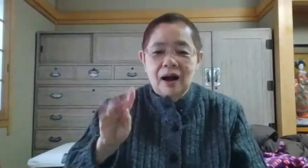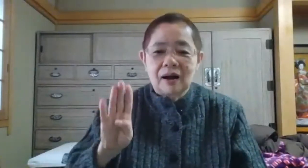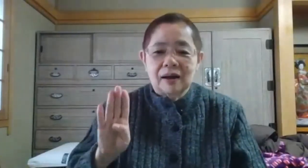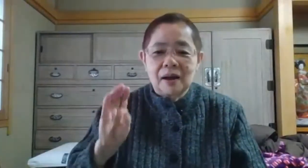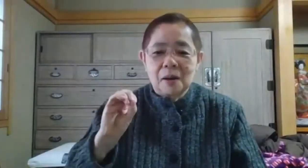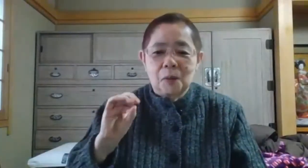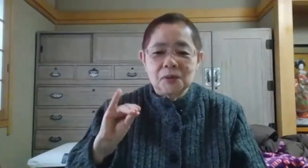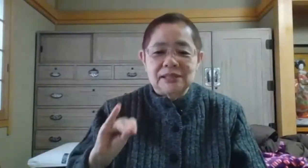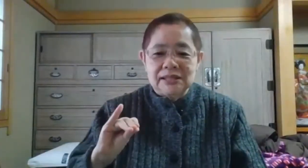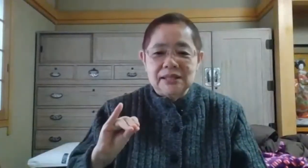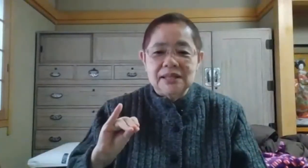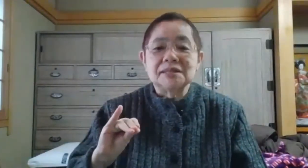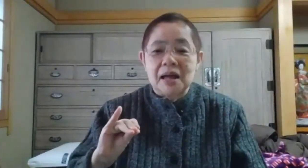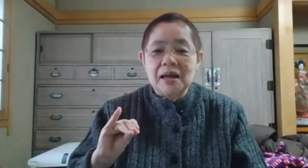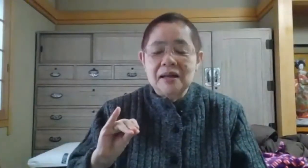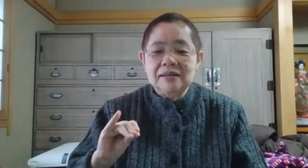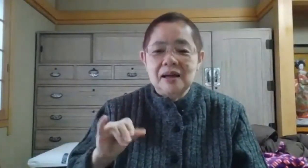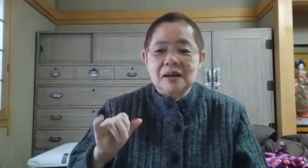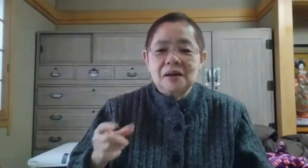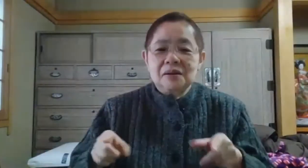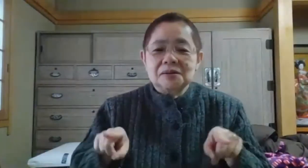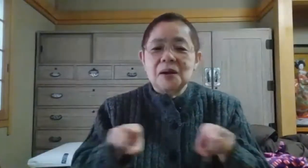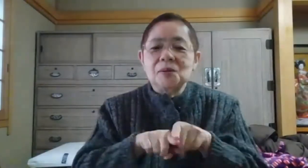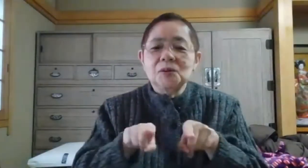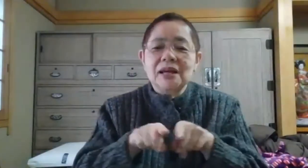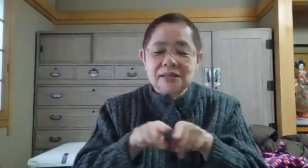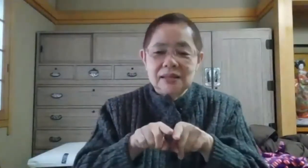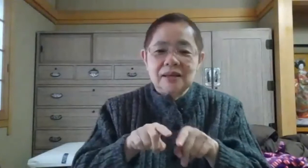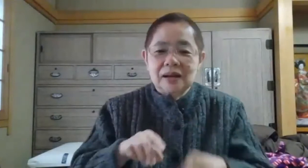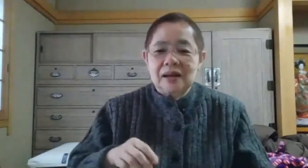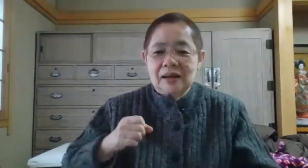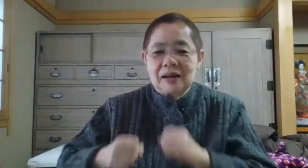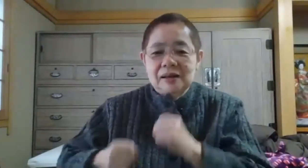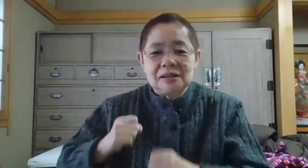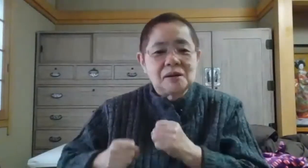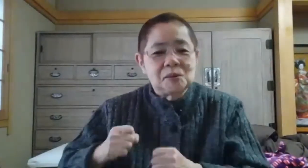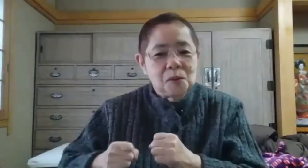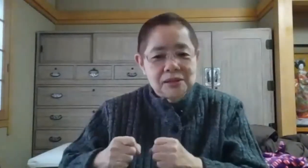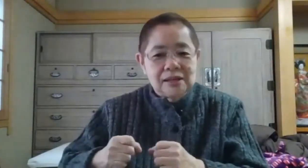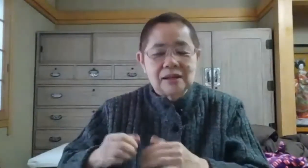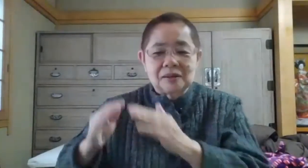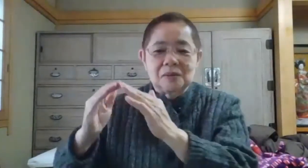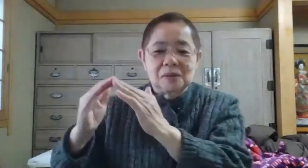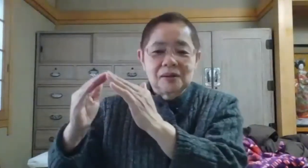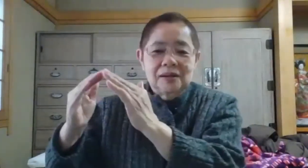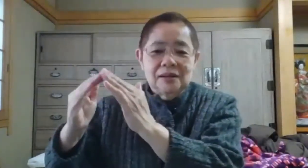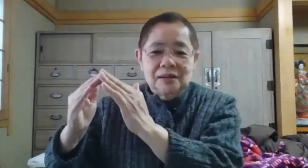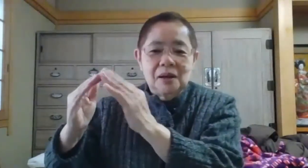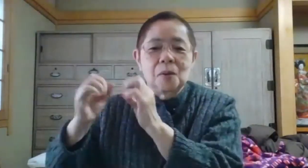けおうちですねそれ同然に逃げるように家を